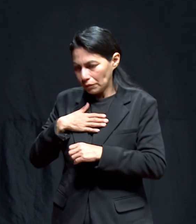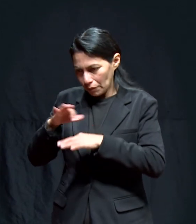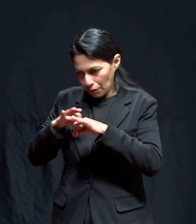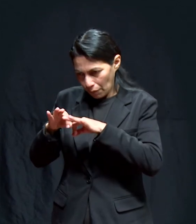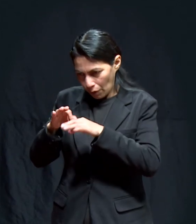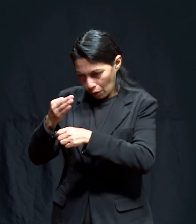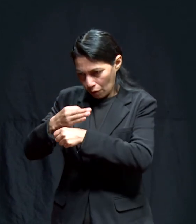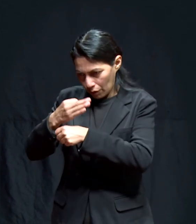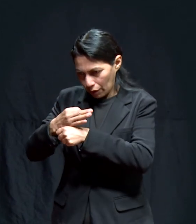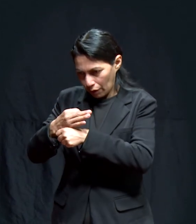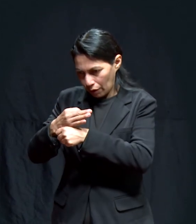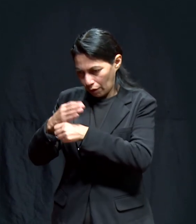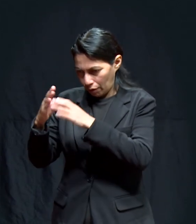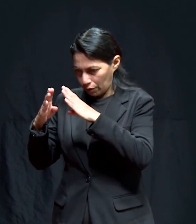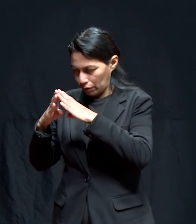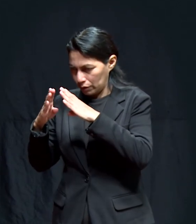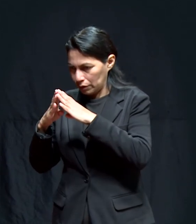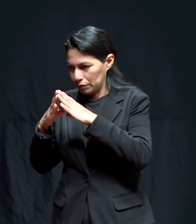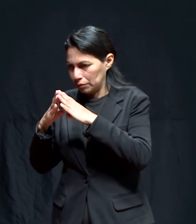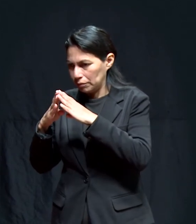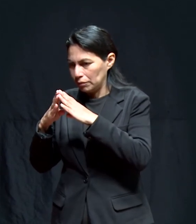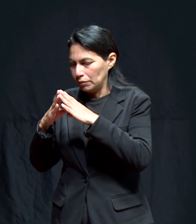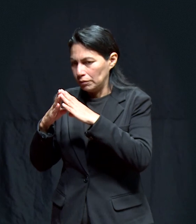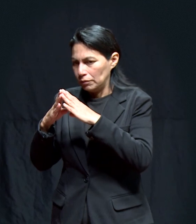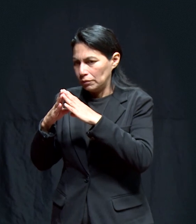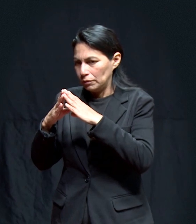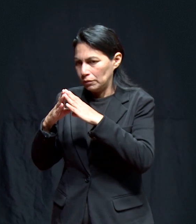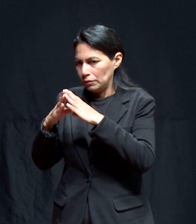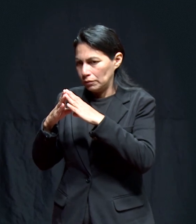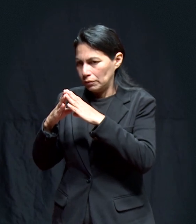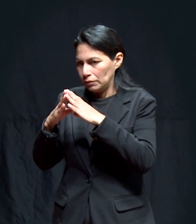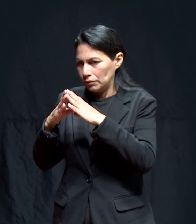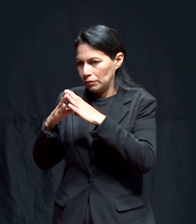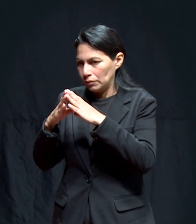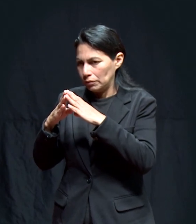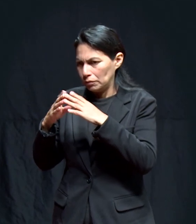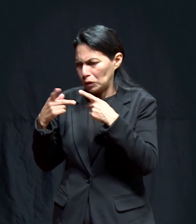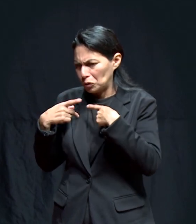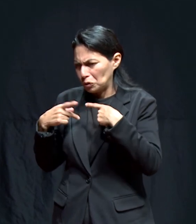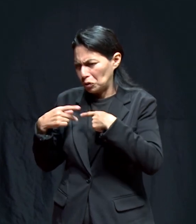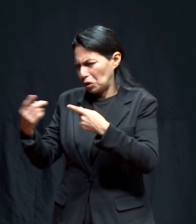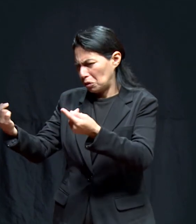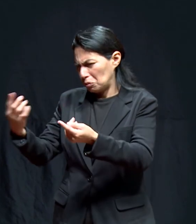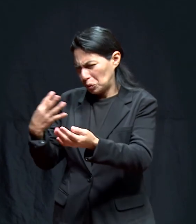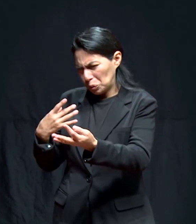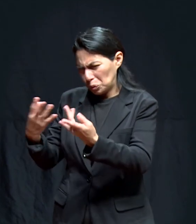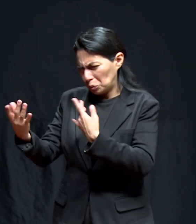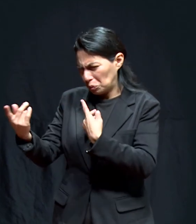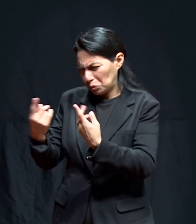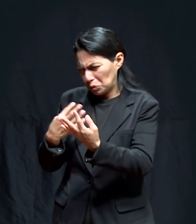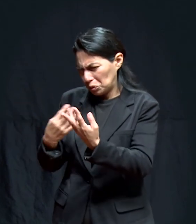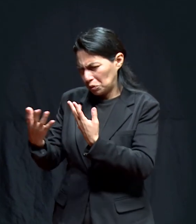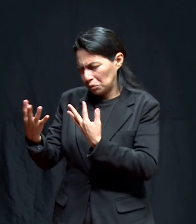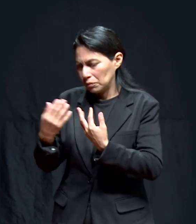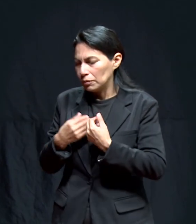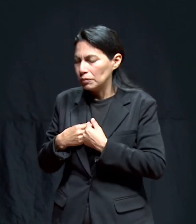Mi trabajo de hoy está en casa y recibo mucha gente.